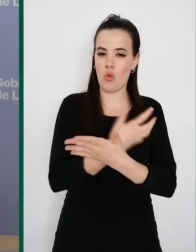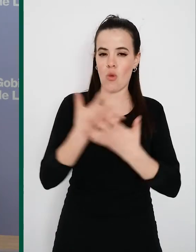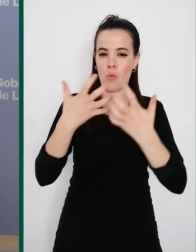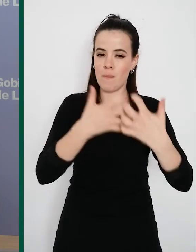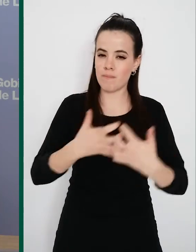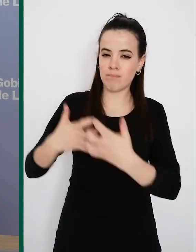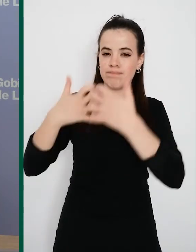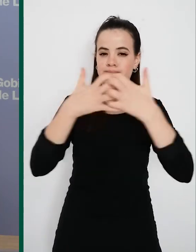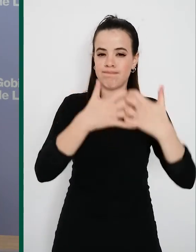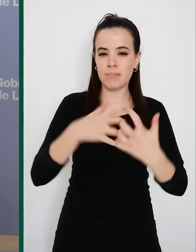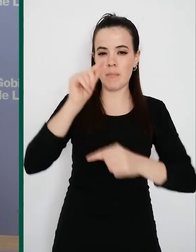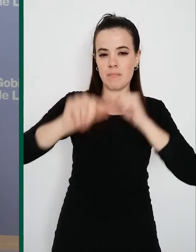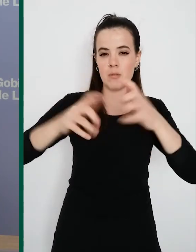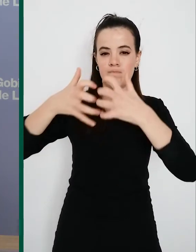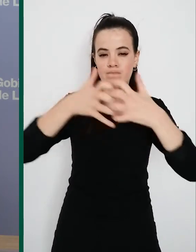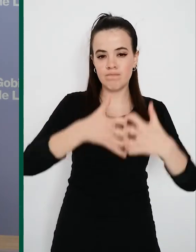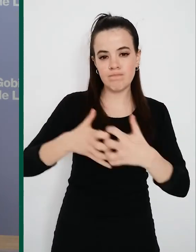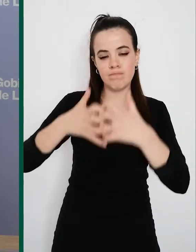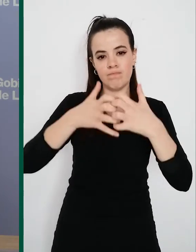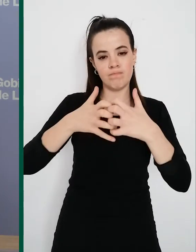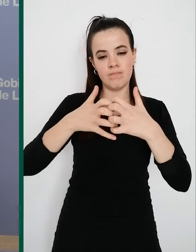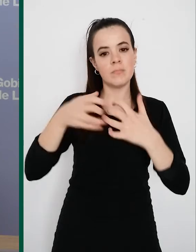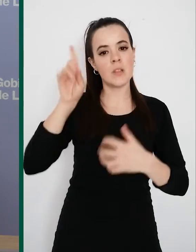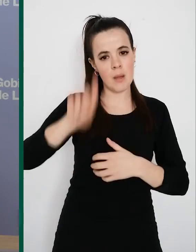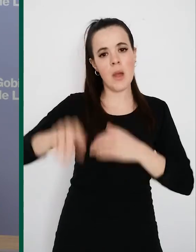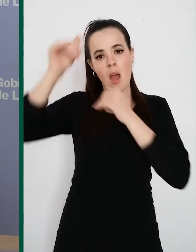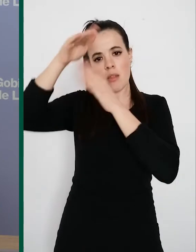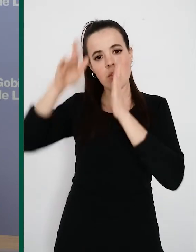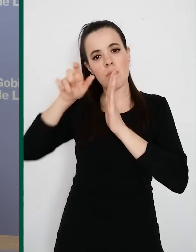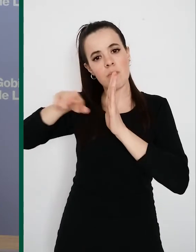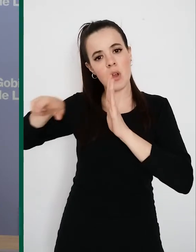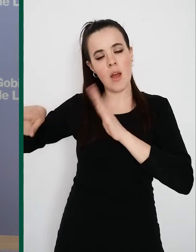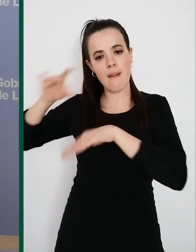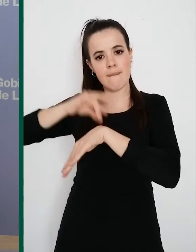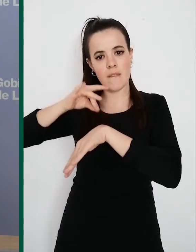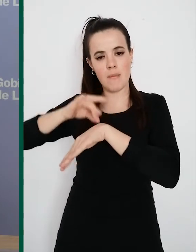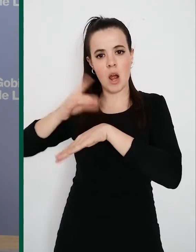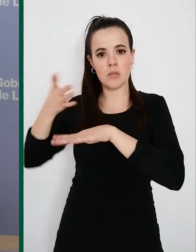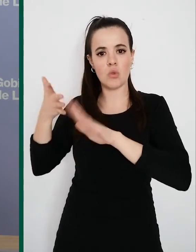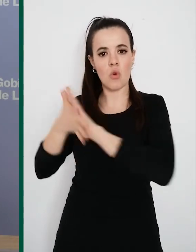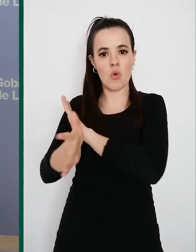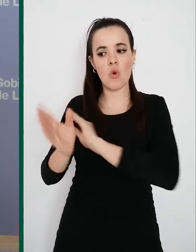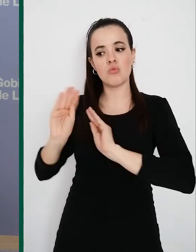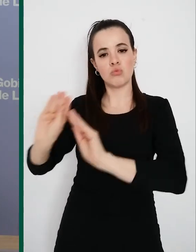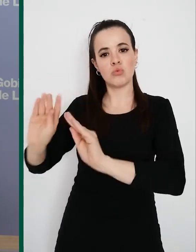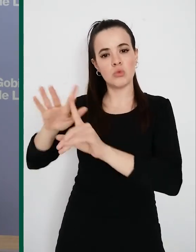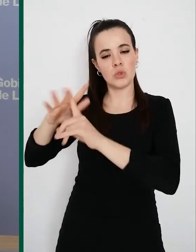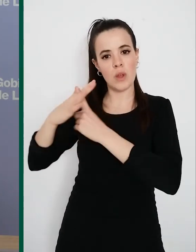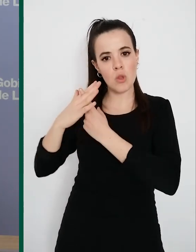-19 ha sido paralelo a nuestra atención a los pacientes crónicos, valorando en todo momento su situación y reprogramando sus